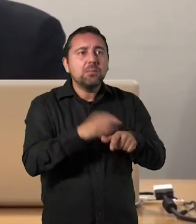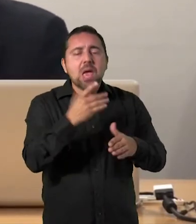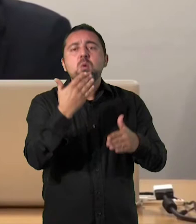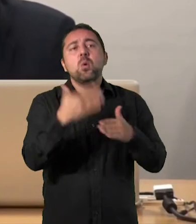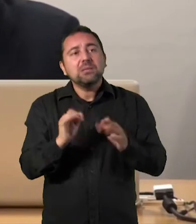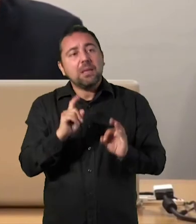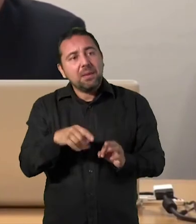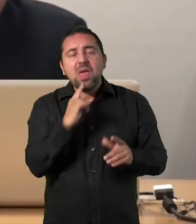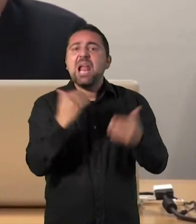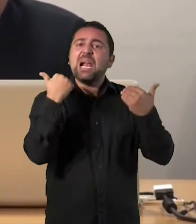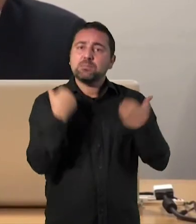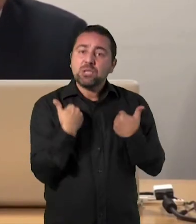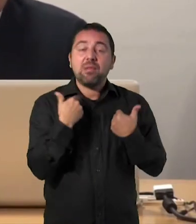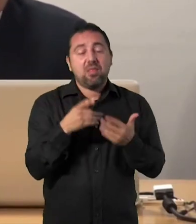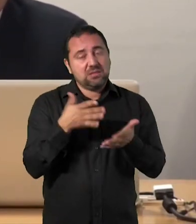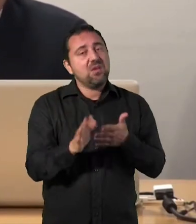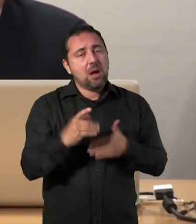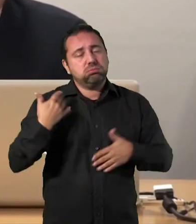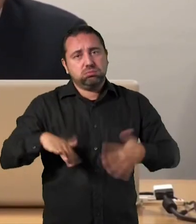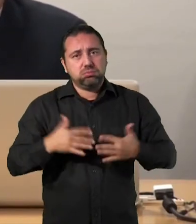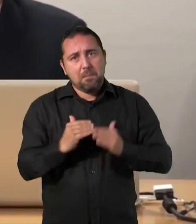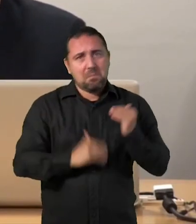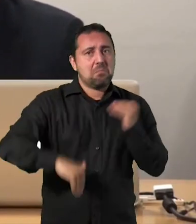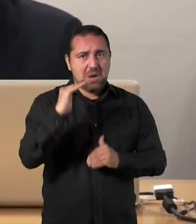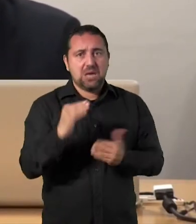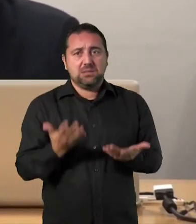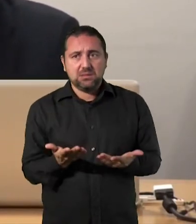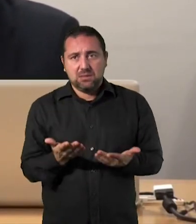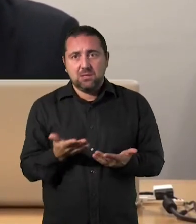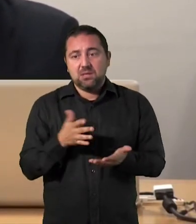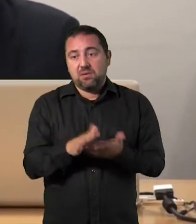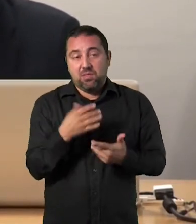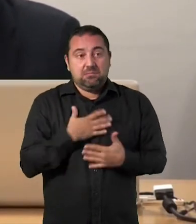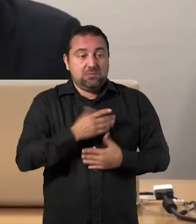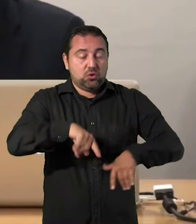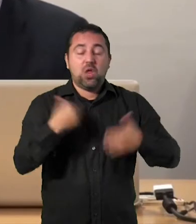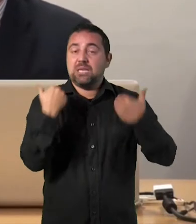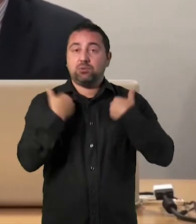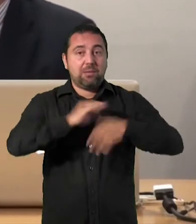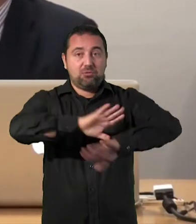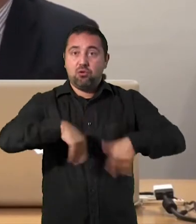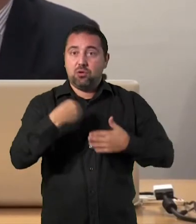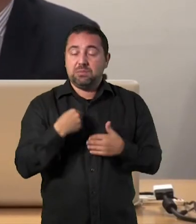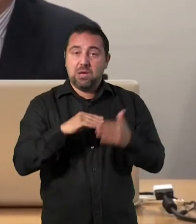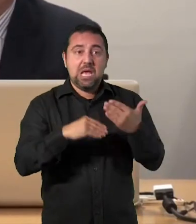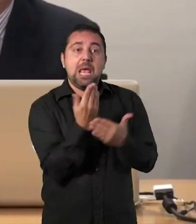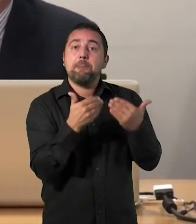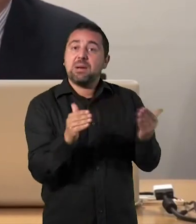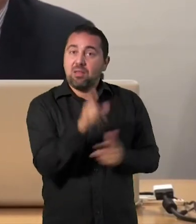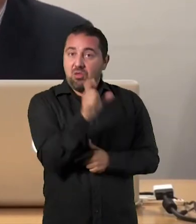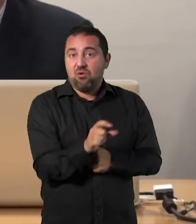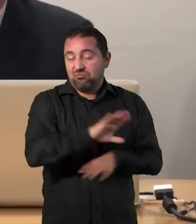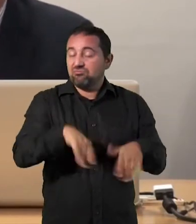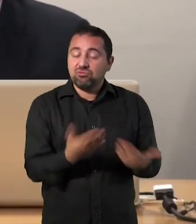índice muy superior de responsabilidad en su trabajo, es decir, bueno, es el responsable. Tú, si